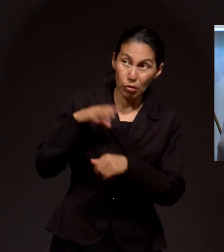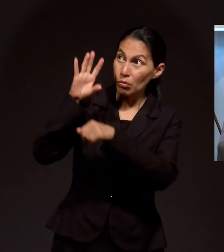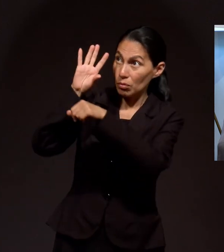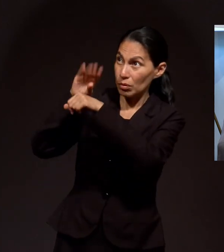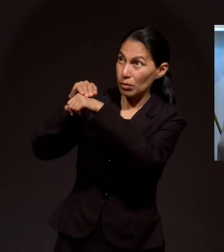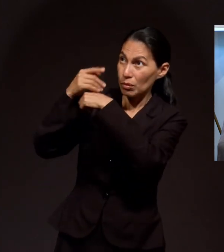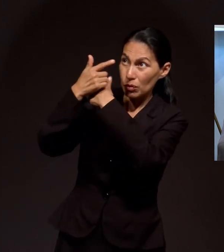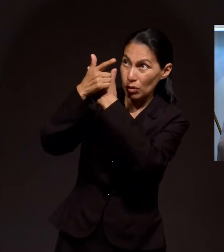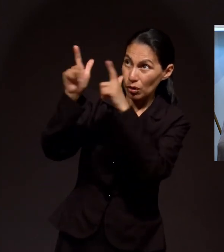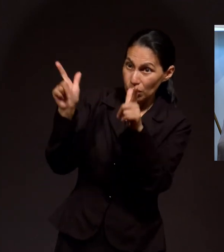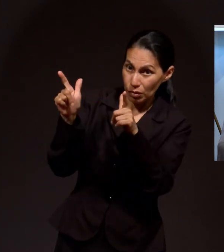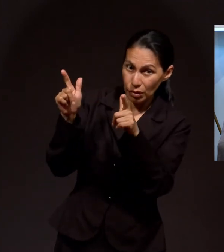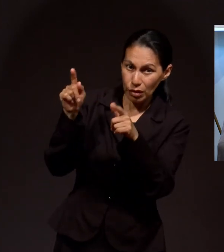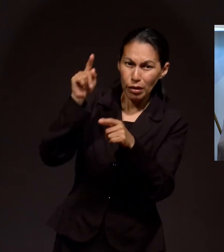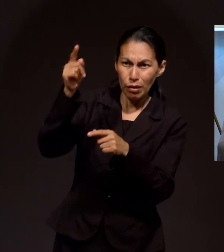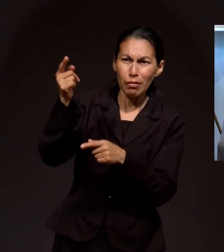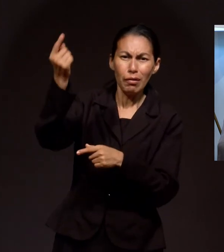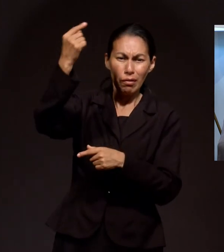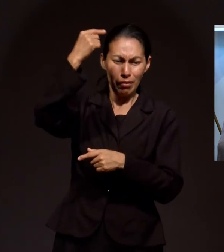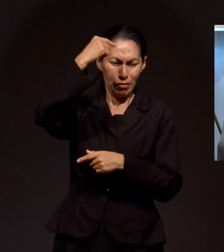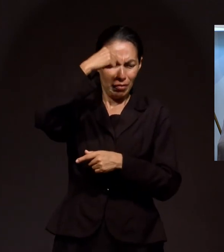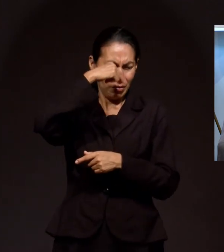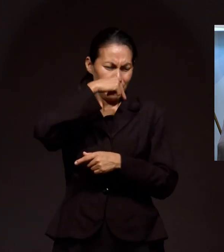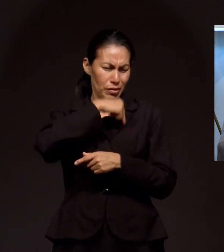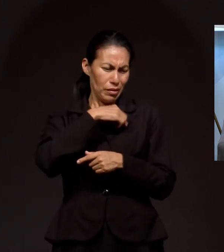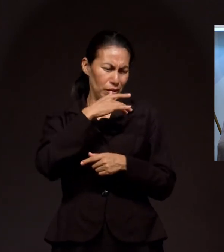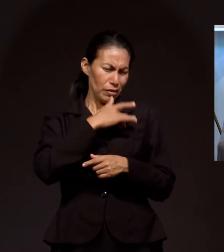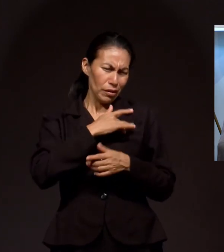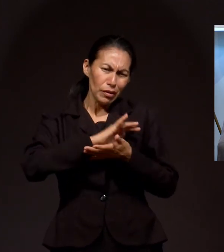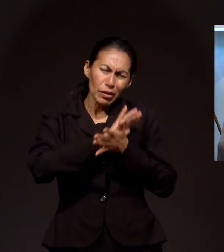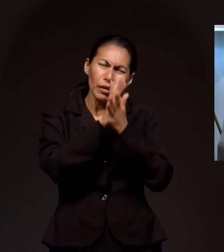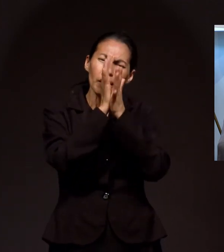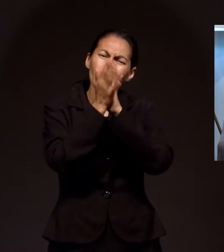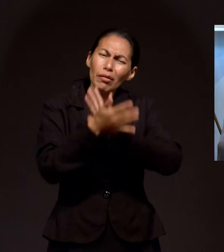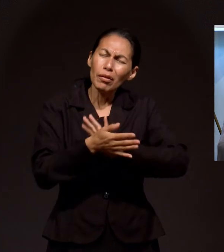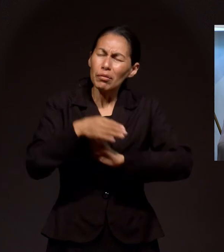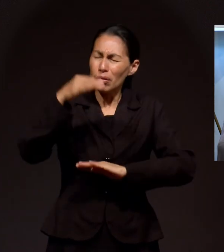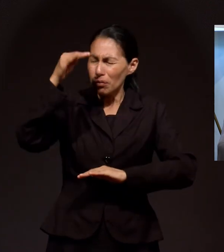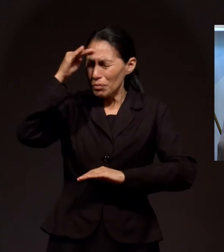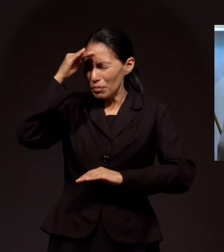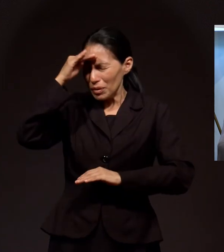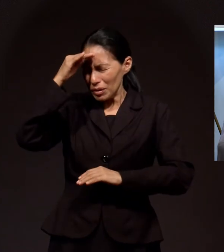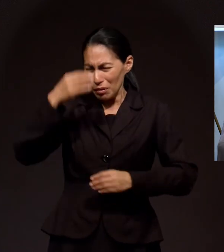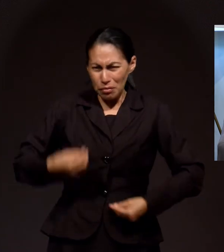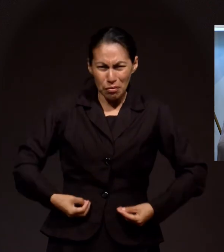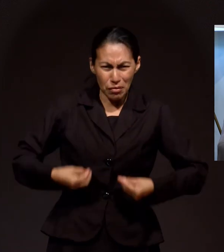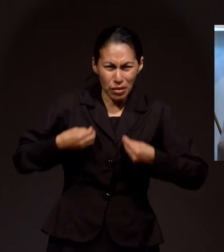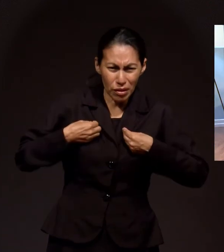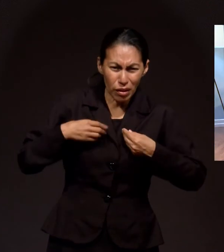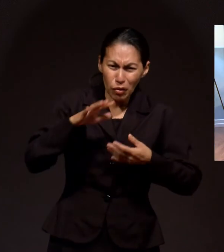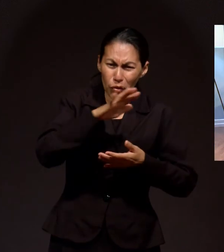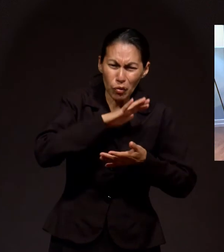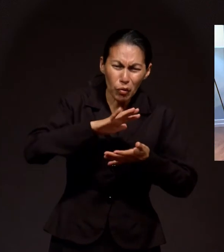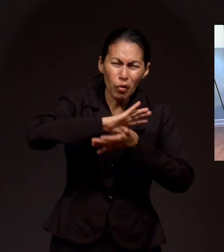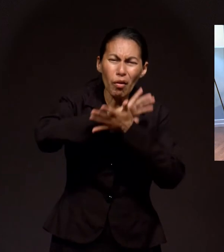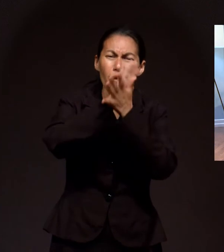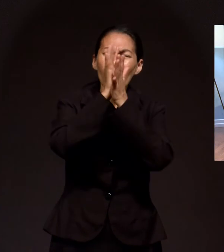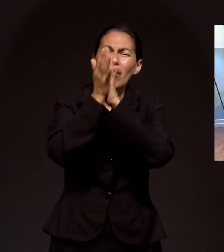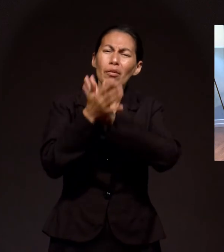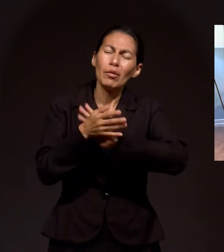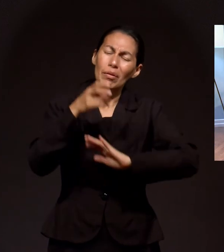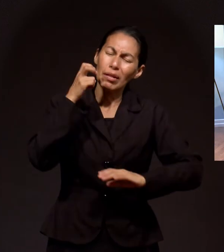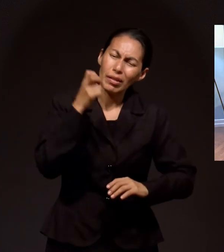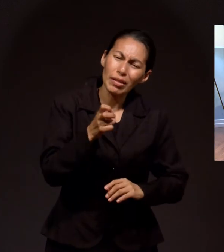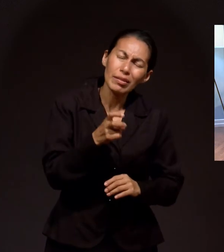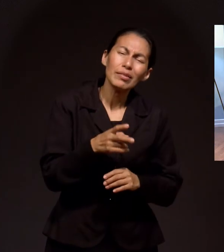dejamos en oración, también de nuestro corazón, de nuestra mente, de nuestra vida. Y ese es el